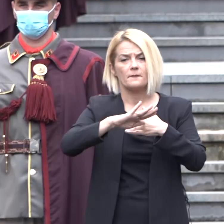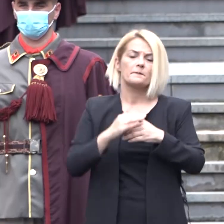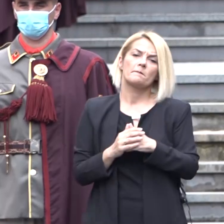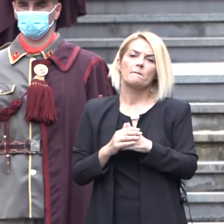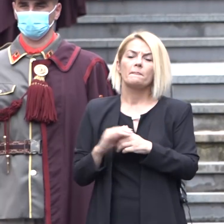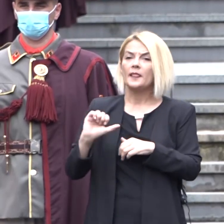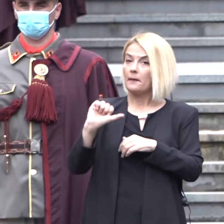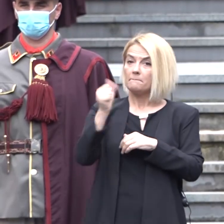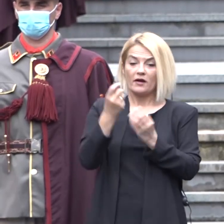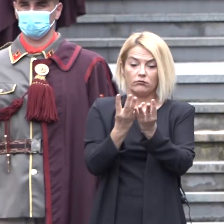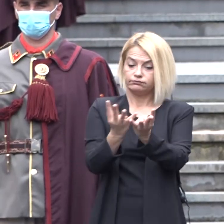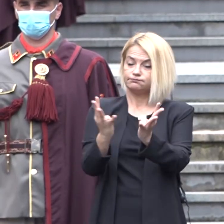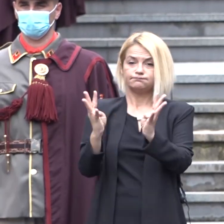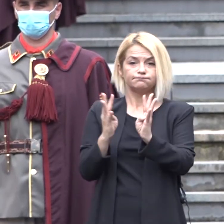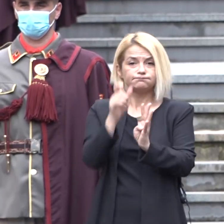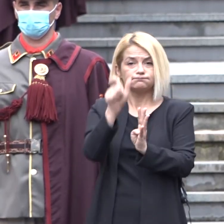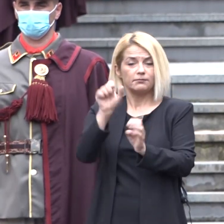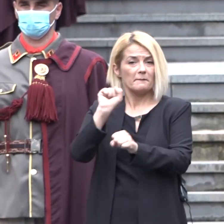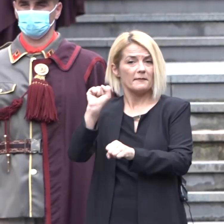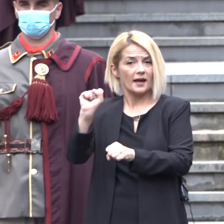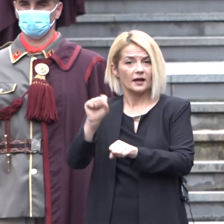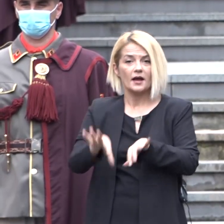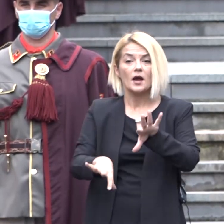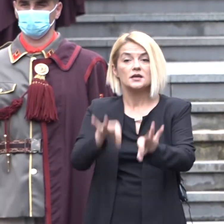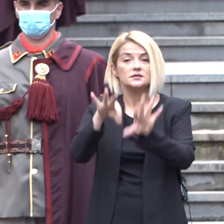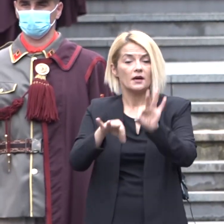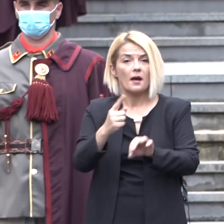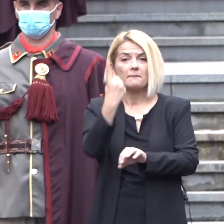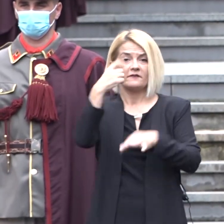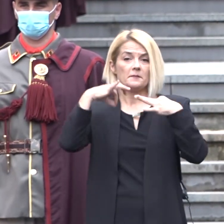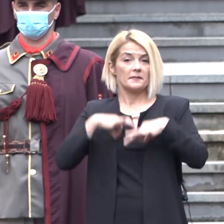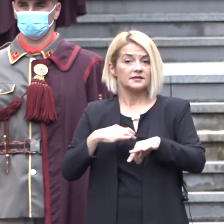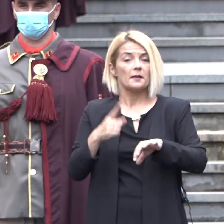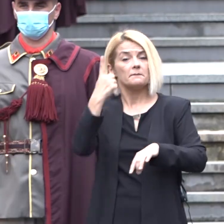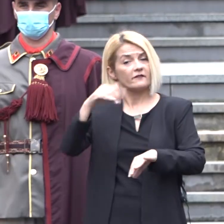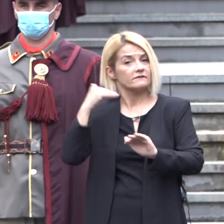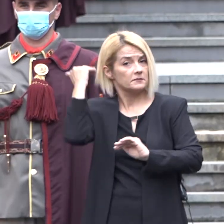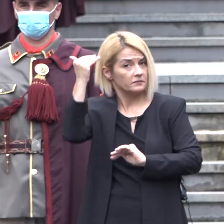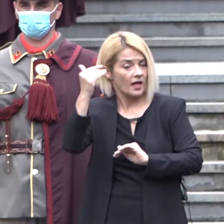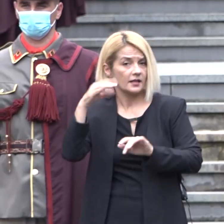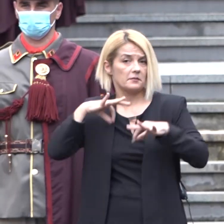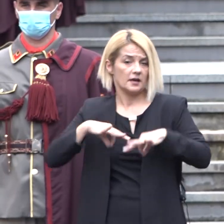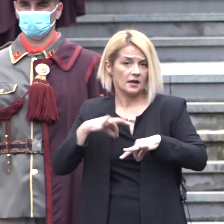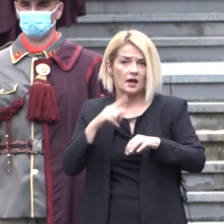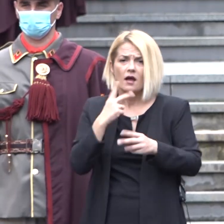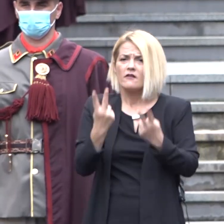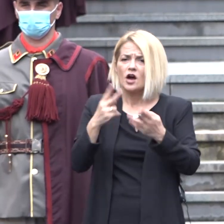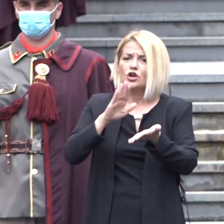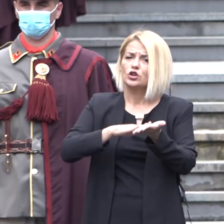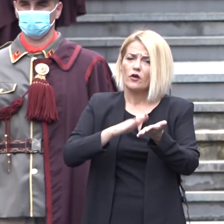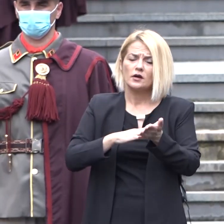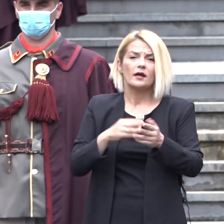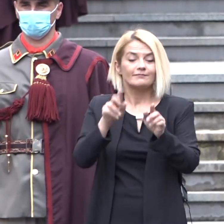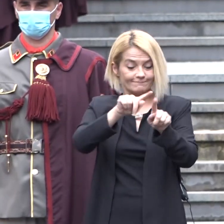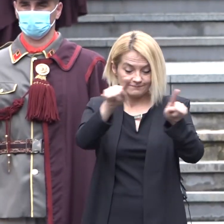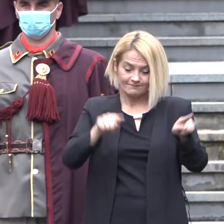Првото плурално собраније ги избра првиот председател и првата влада на Републиката, ги донесе клучните акти, меѓу кои декларацијата за